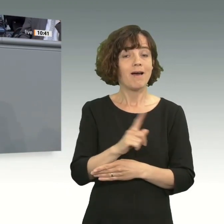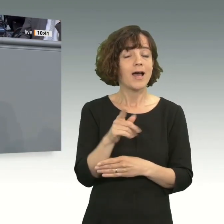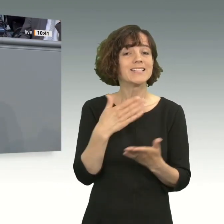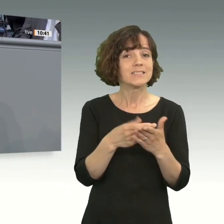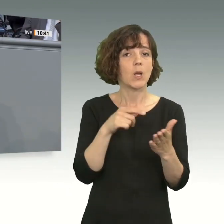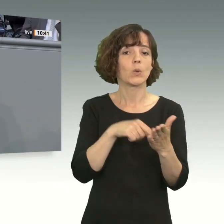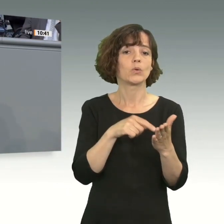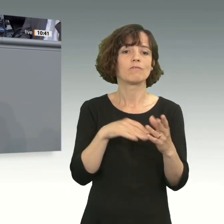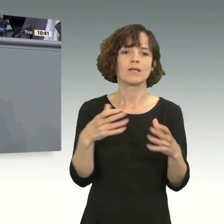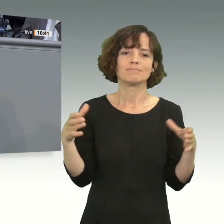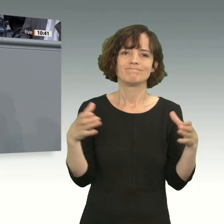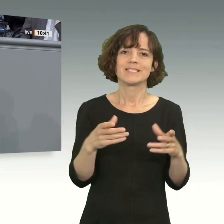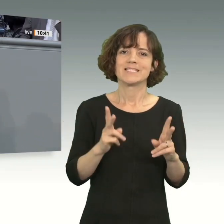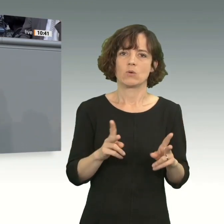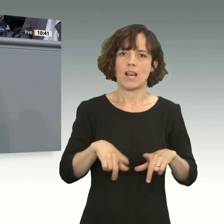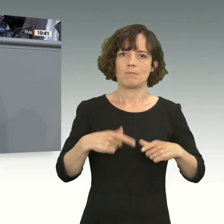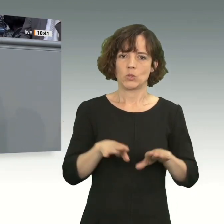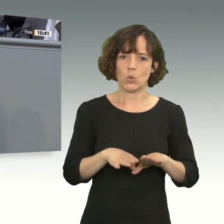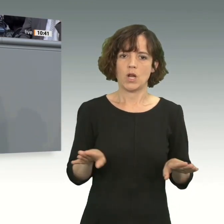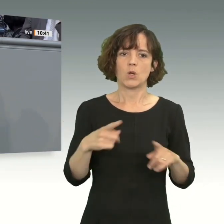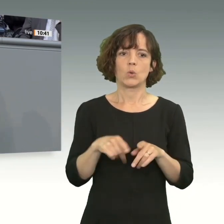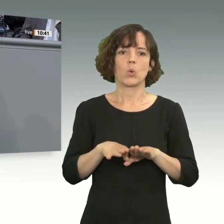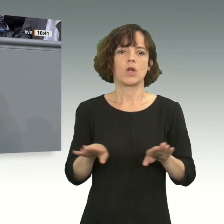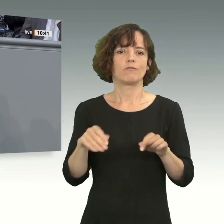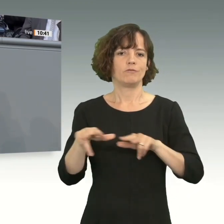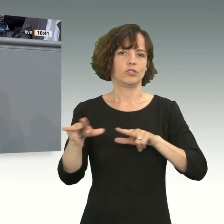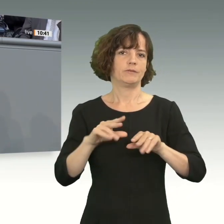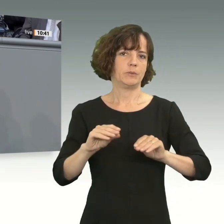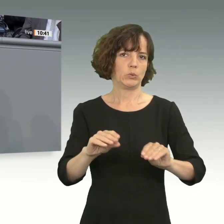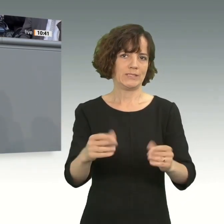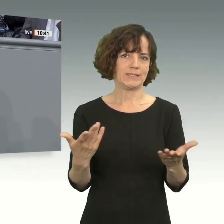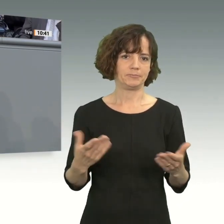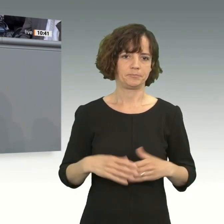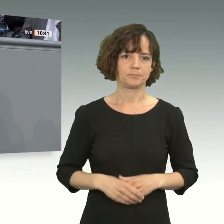als Anlass für gemeinsame Sicherung der Lebensgrundlagen und damit auch als Grundlage für die Wirtschaft genutzt werden.